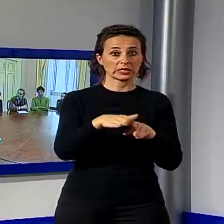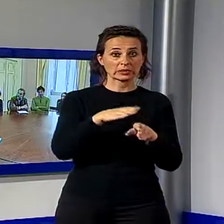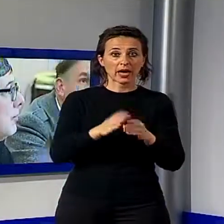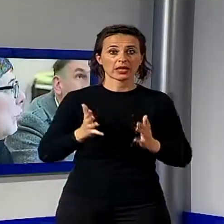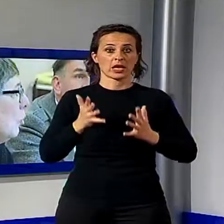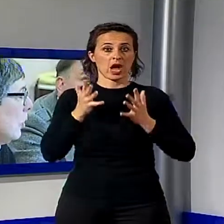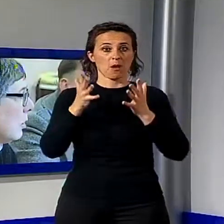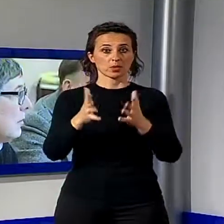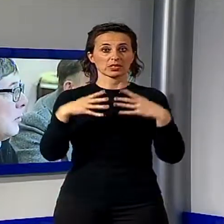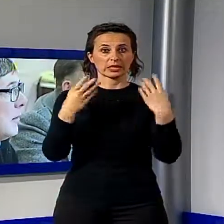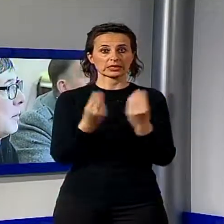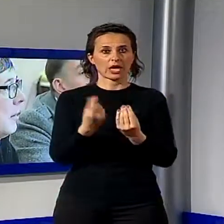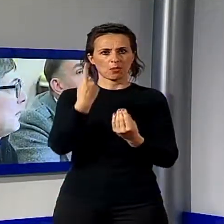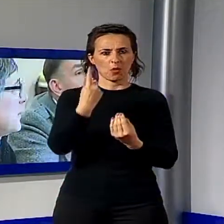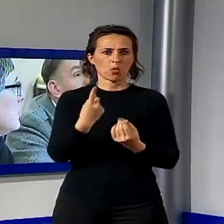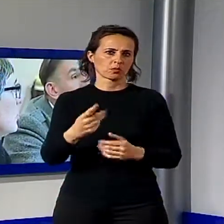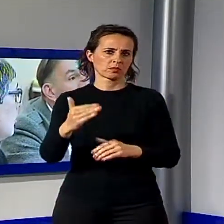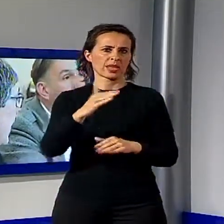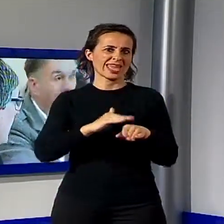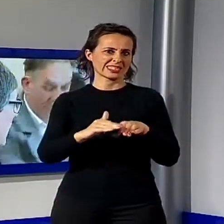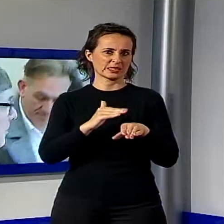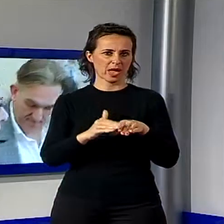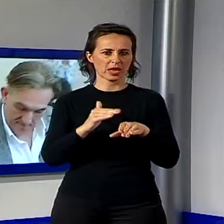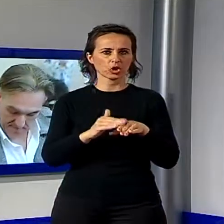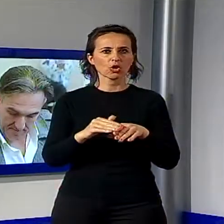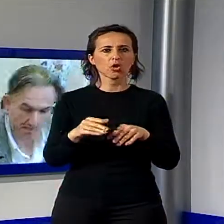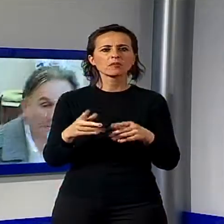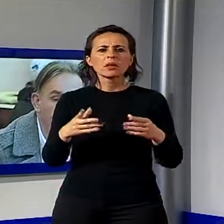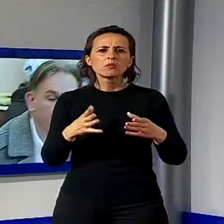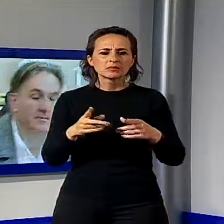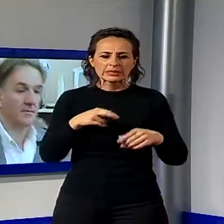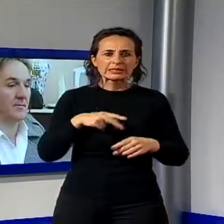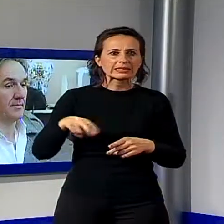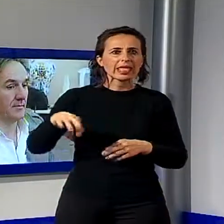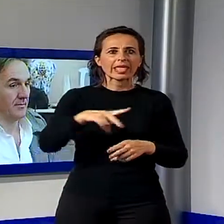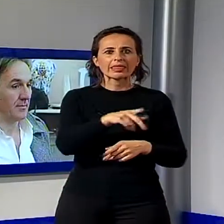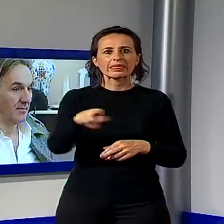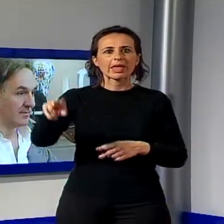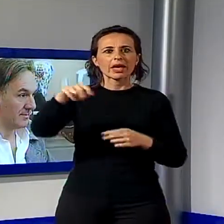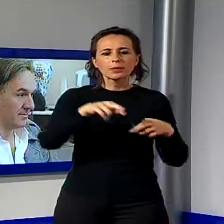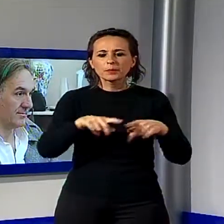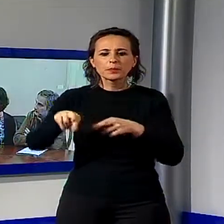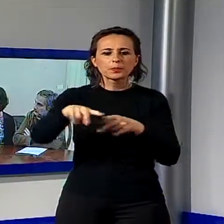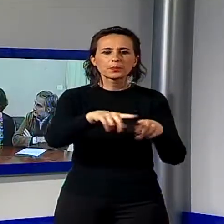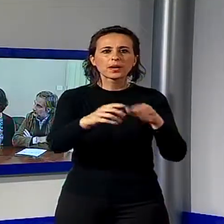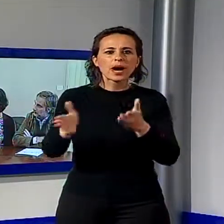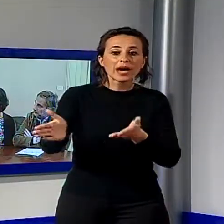naturopata Marco Pardini nei giorni precedenti dell'iniziativa, percorrerà i sentieri dell'Appennino a raccogliere erbe, piante e piantine